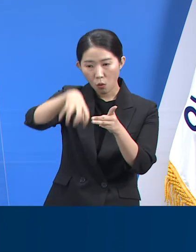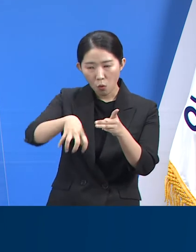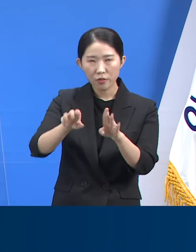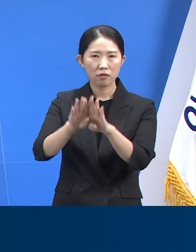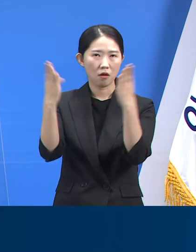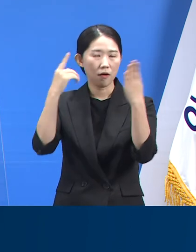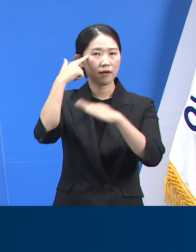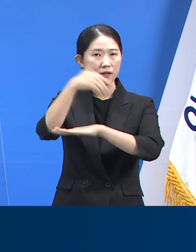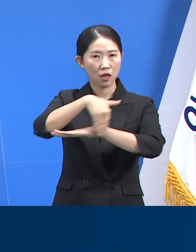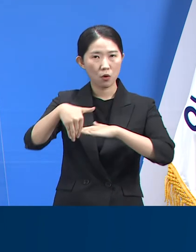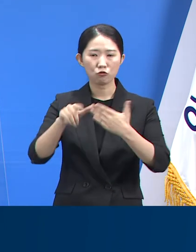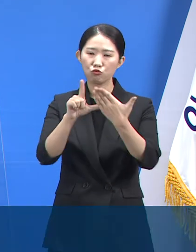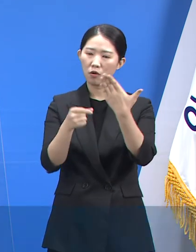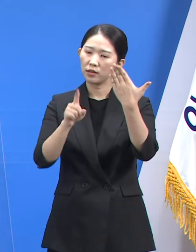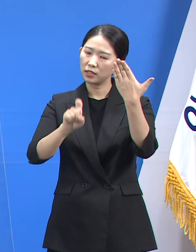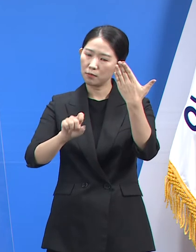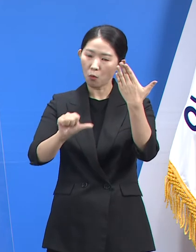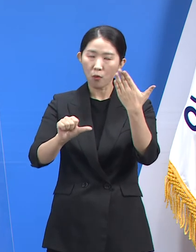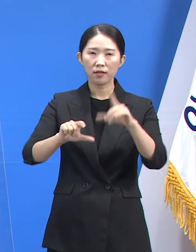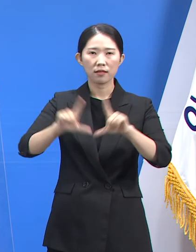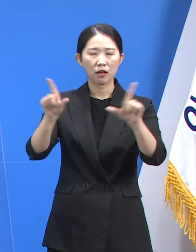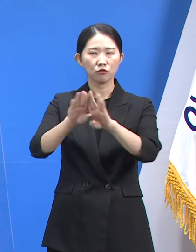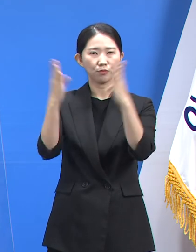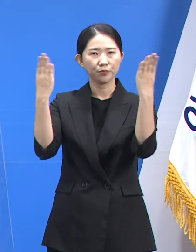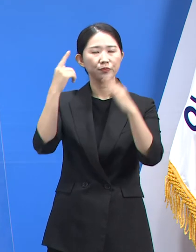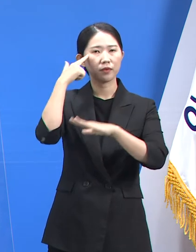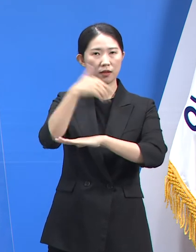생활치료센터로 추가 개소할 예정입니다.